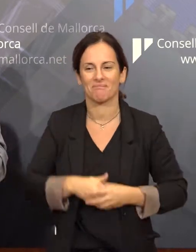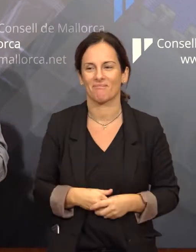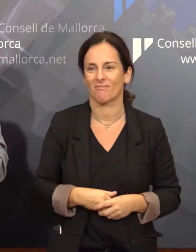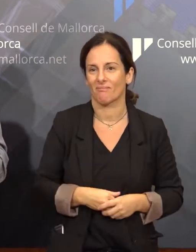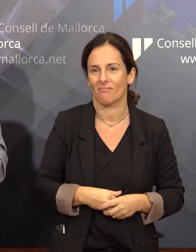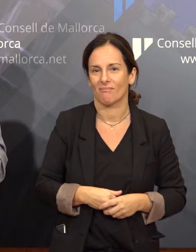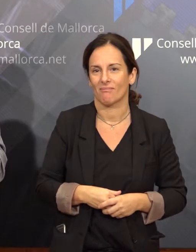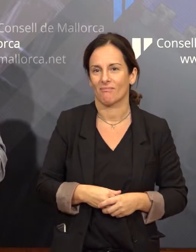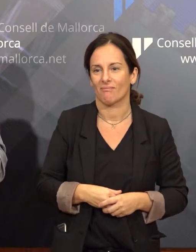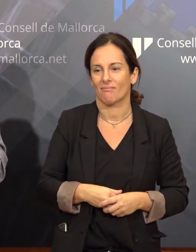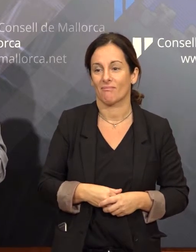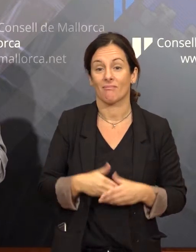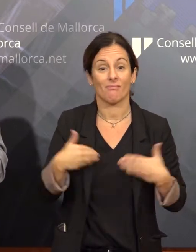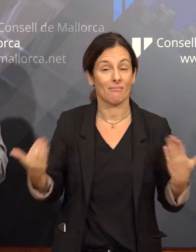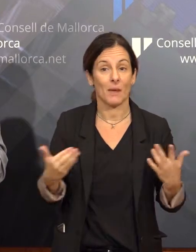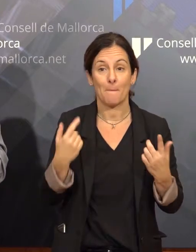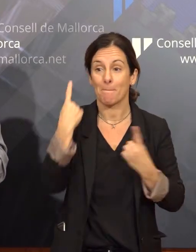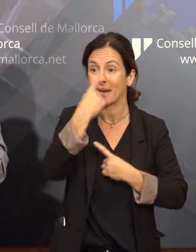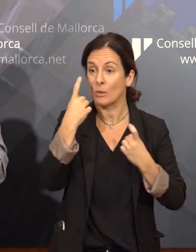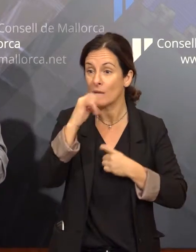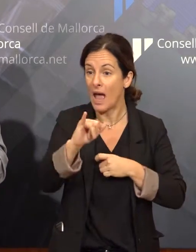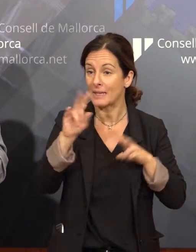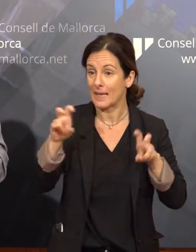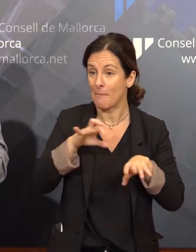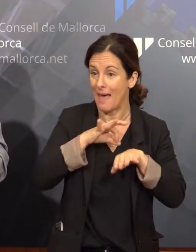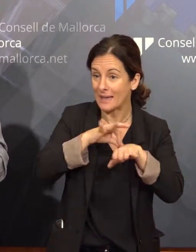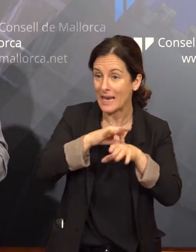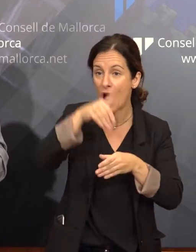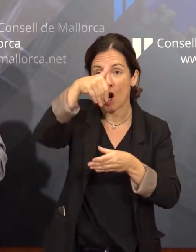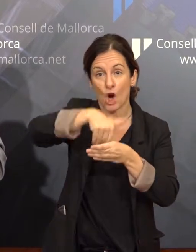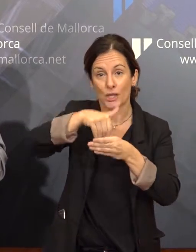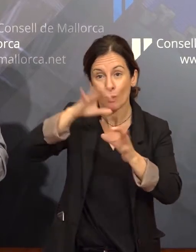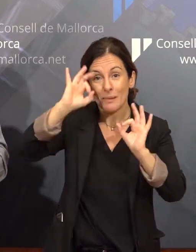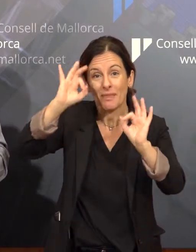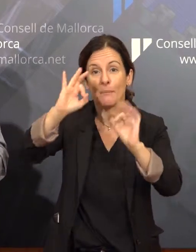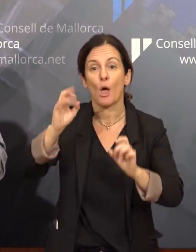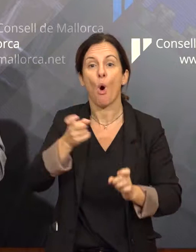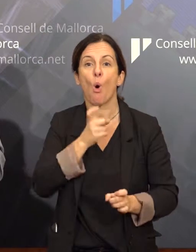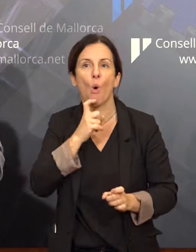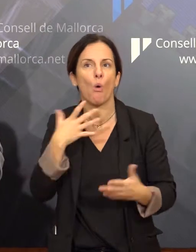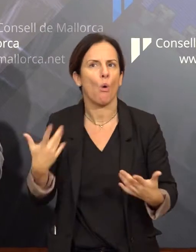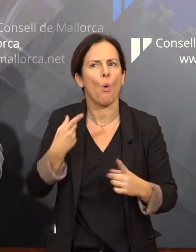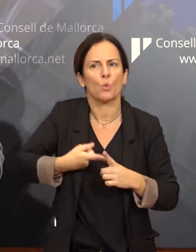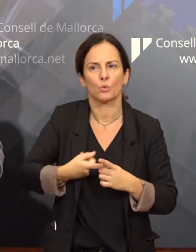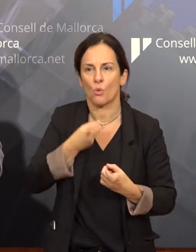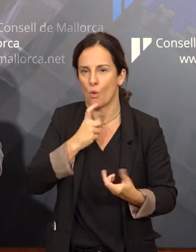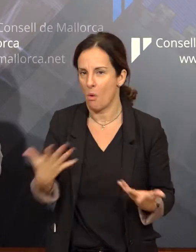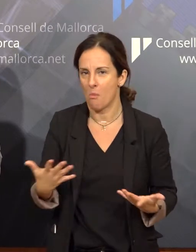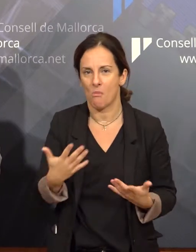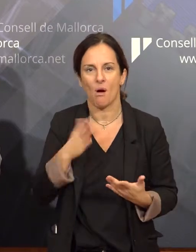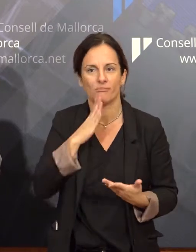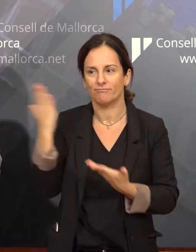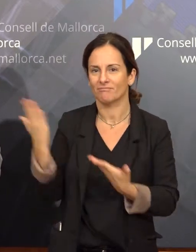desenvolupament de la guia o als continguts específics o al seu ús, tenim aquí a les dues